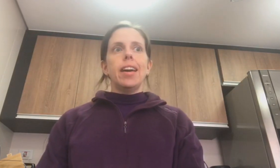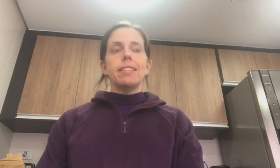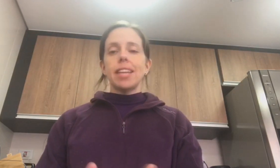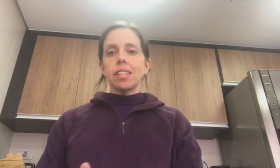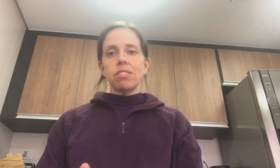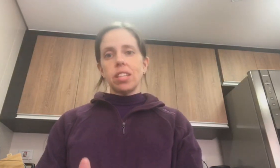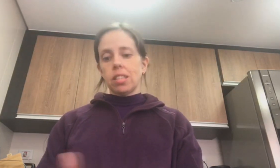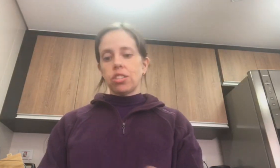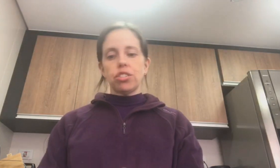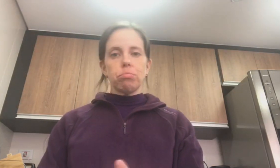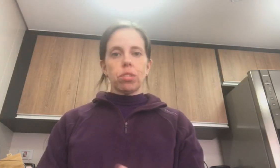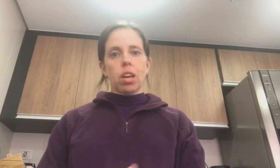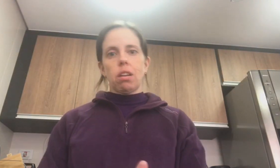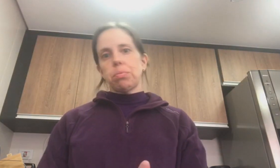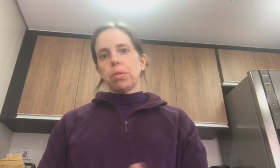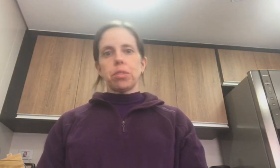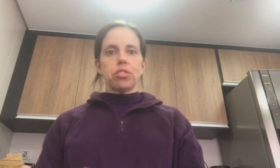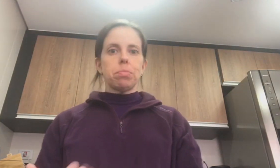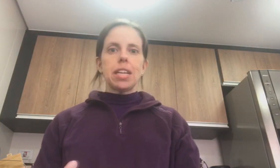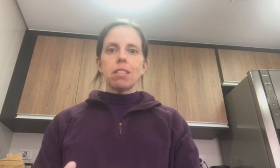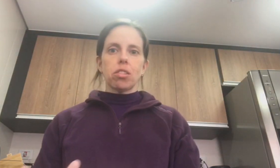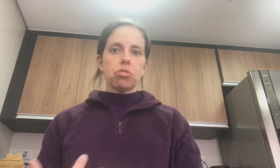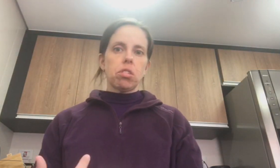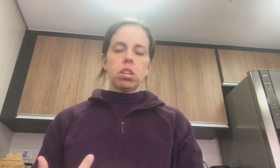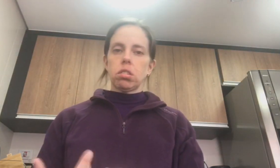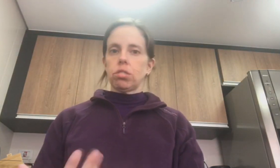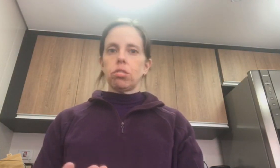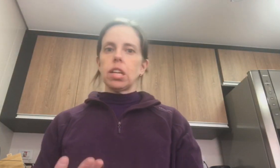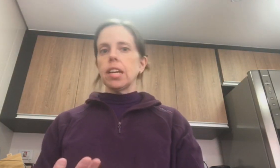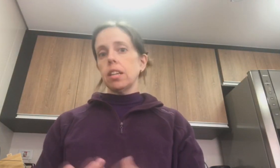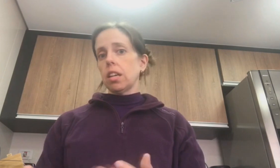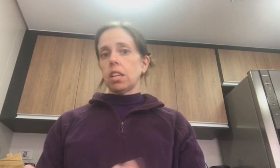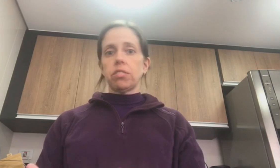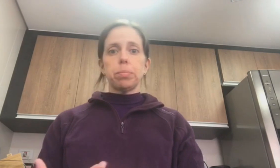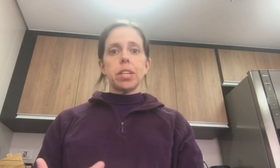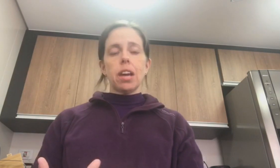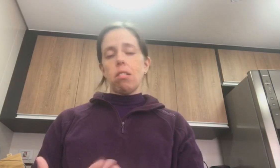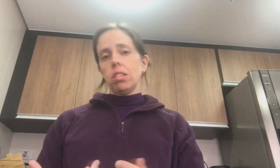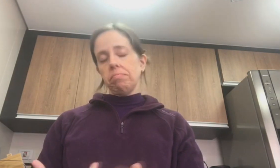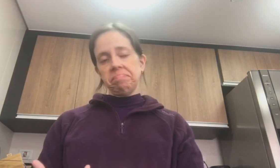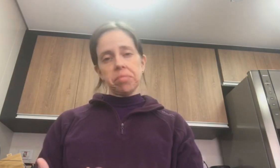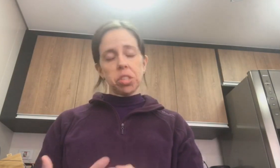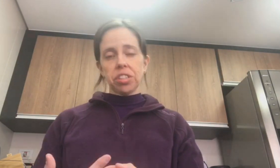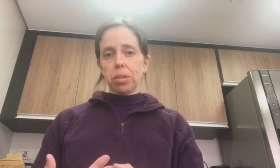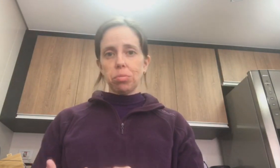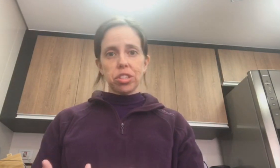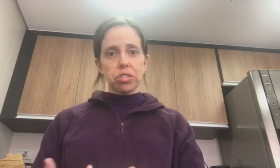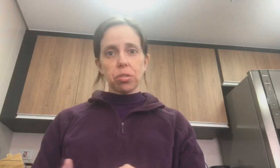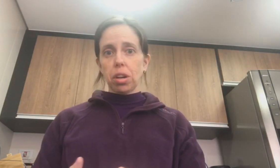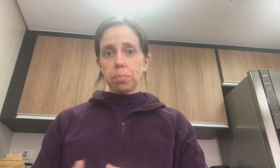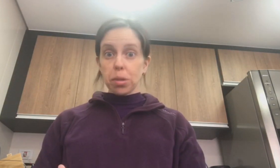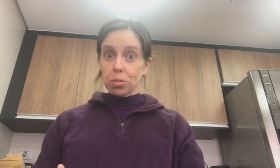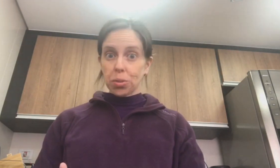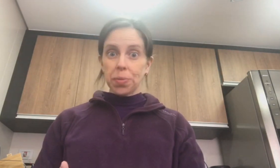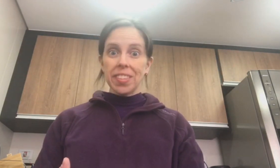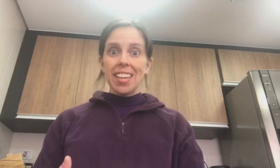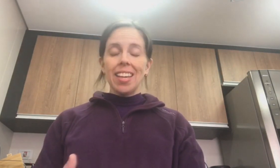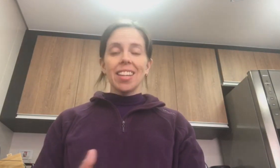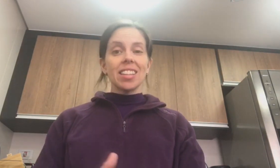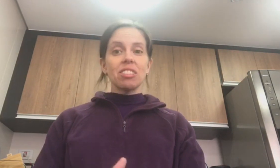Dessa vez, se a gente mudar... Provavelmente a Belinha vai continuar com as outras. Ela lá online. Ela não leva de aula. O ano que vem, muda de escola e pronto. Então,